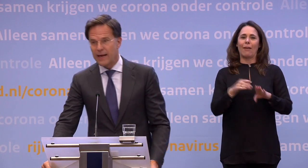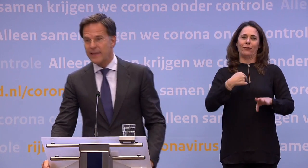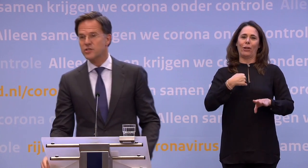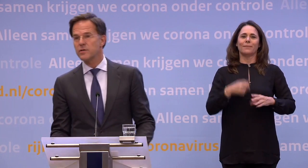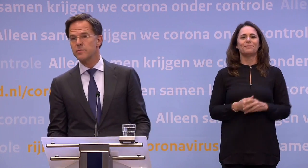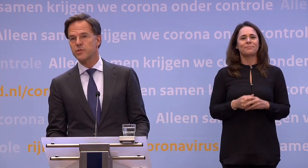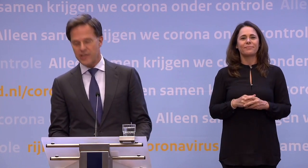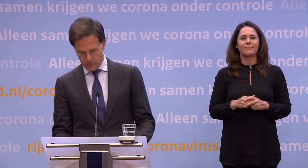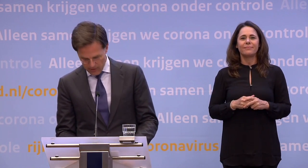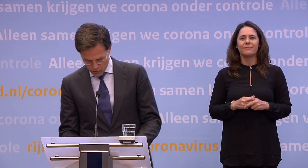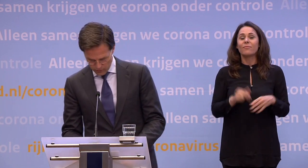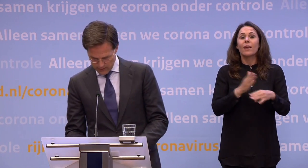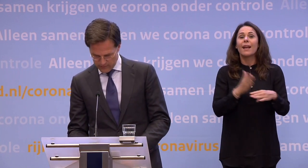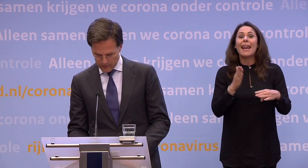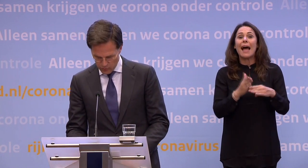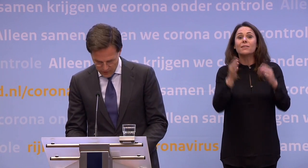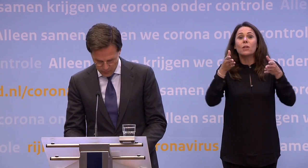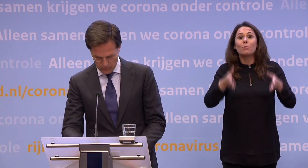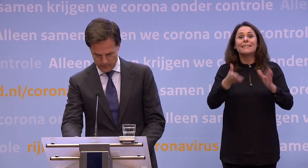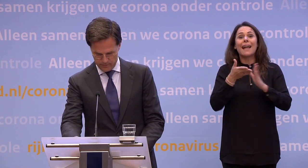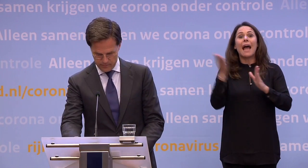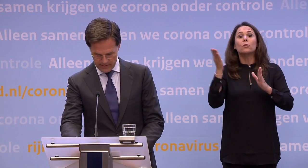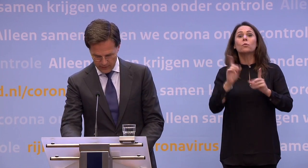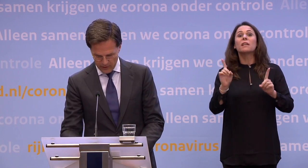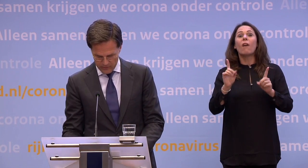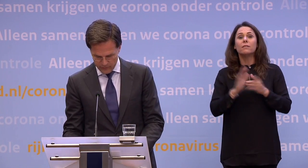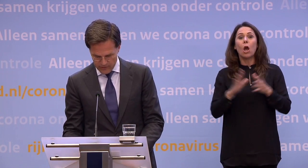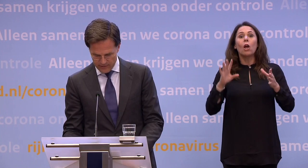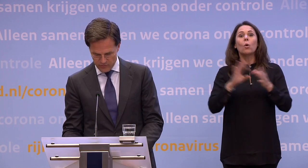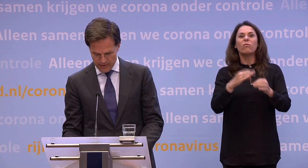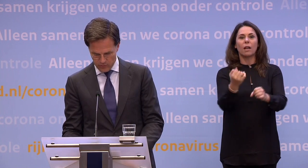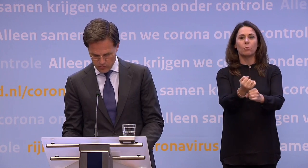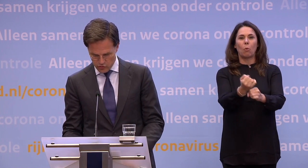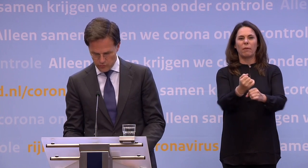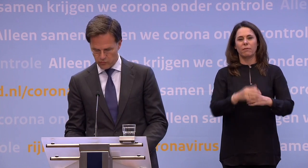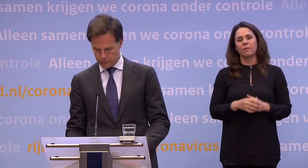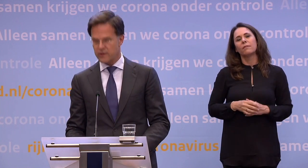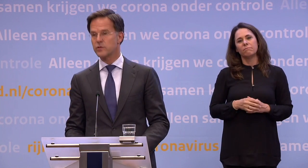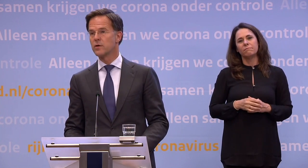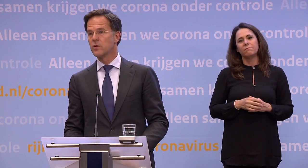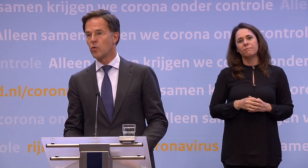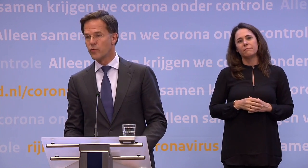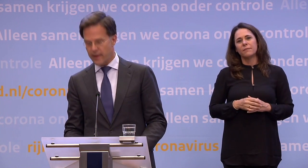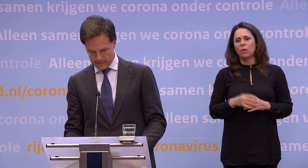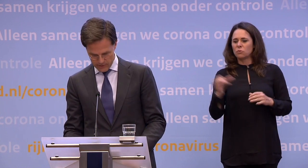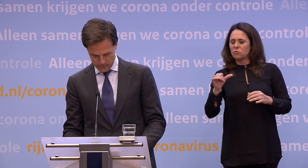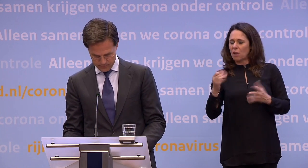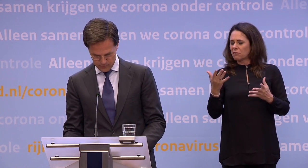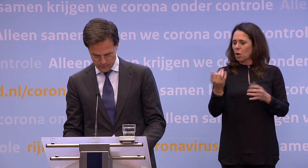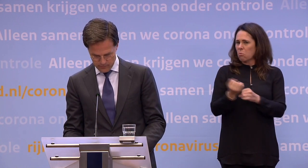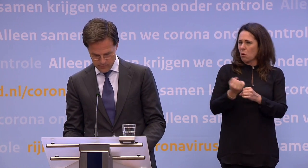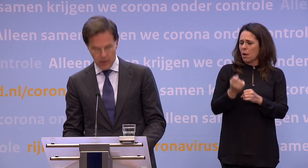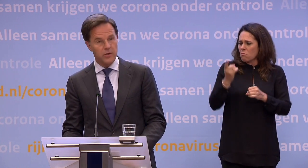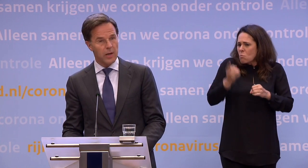Een laatste bestaande uitzondering waren de contactberoep... ...en andere activiteiten waar kortstondig contact onvermijdelijk is.